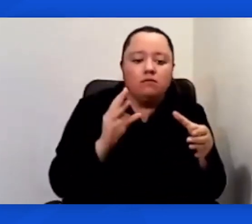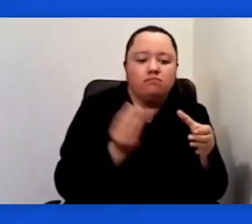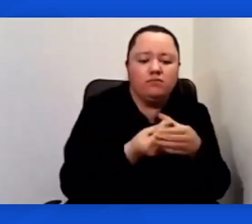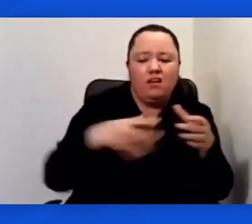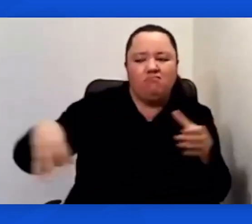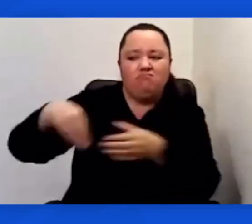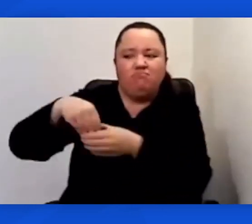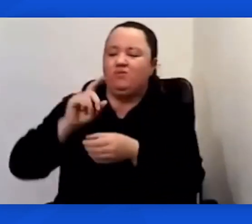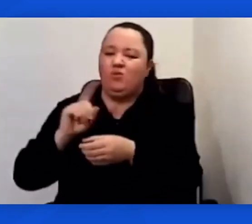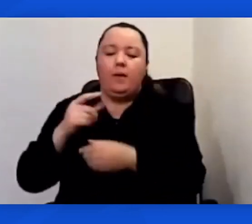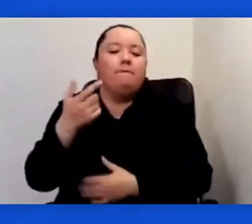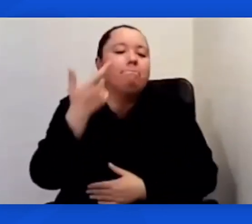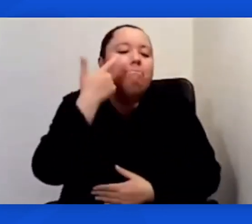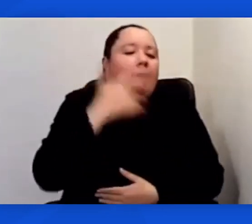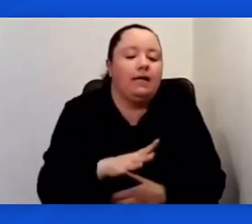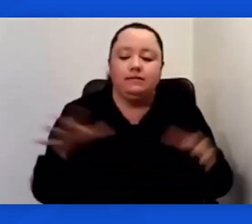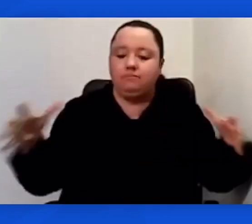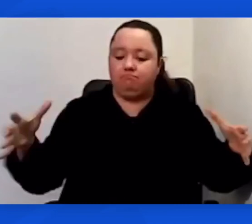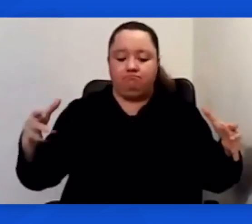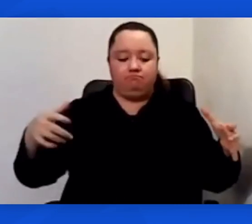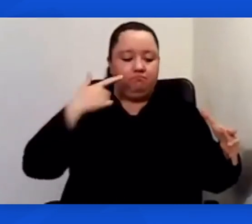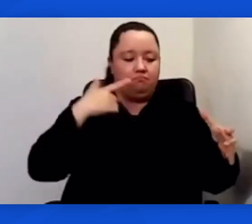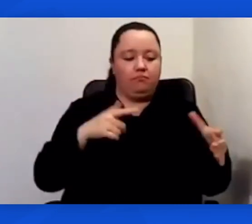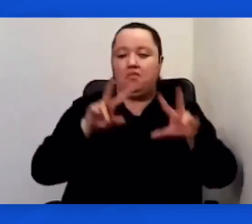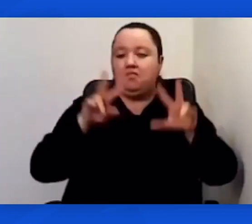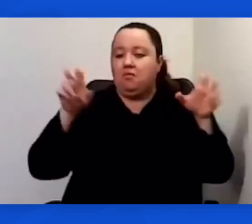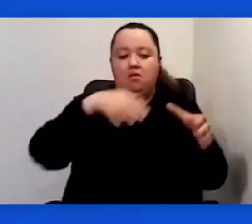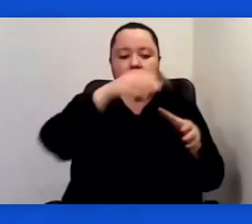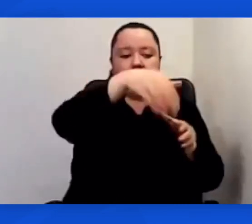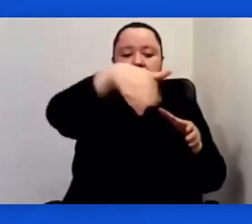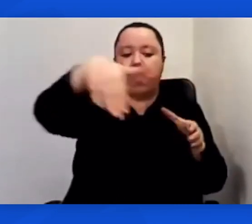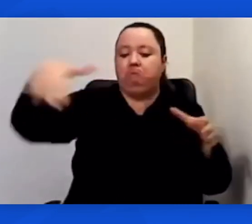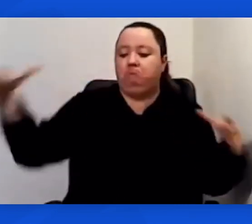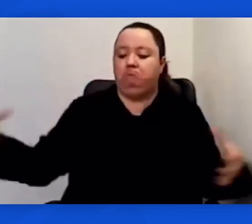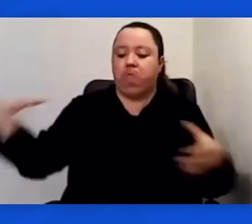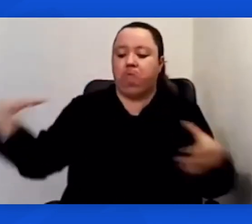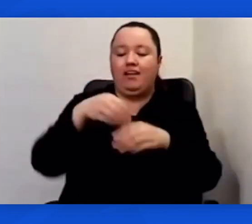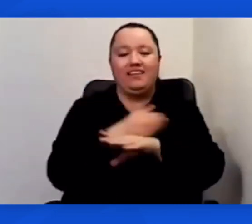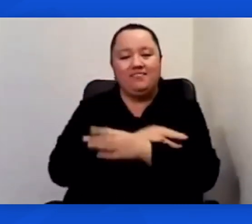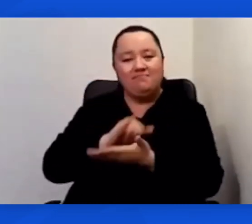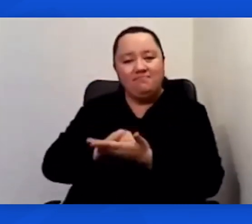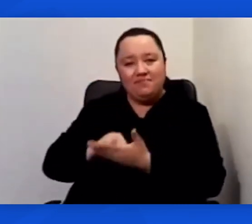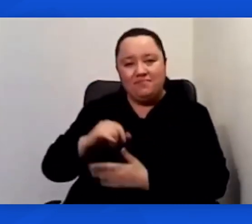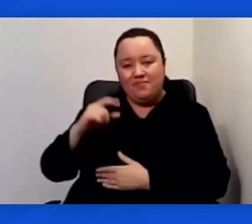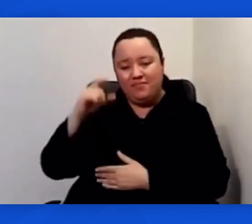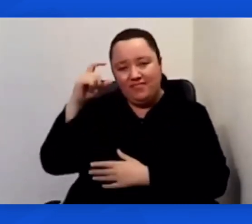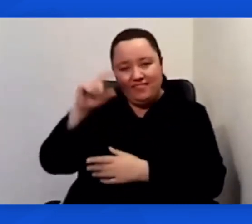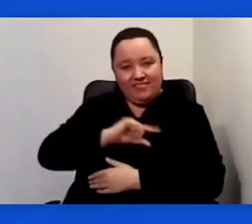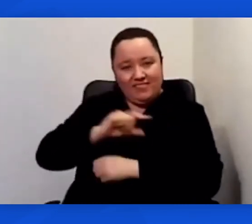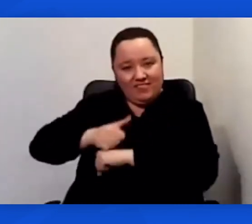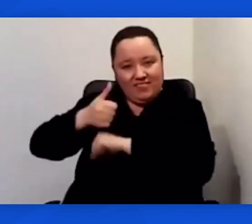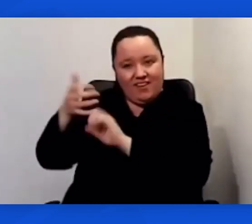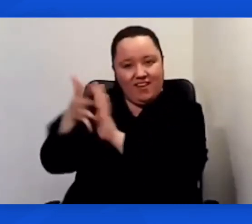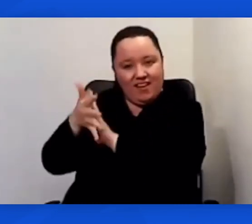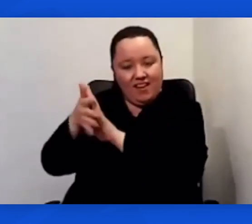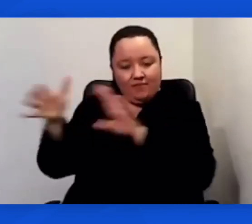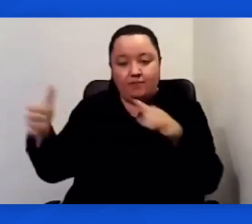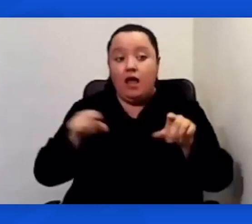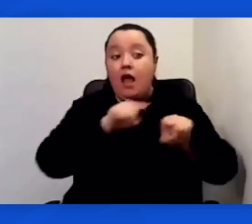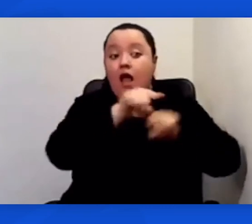arropamos todo dentro de una misma sombrilla, como muy bien lo explicaba la directora del INSOR. Algunos tienen la noción de que la